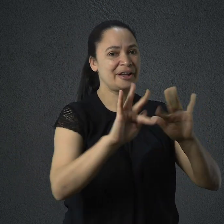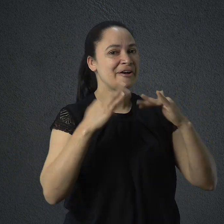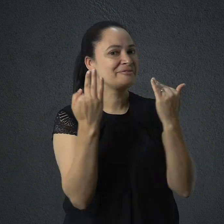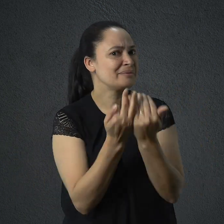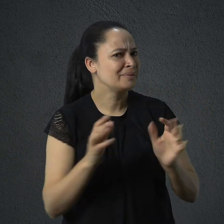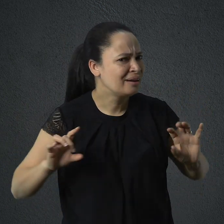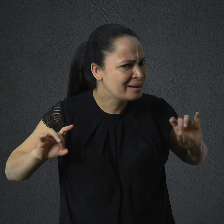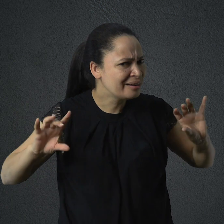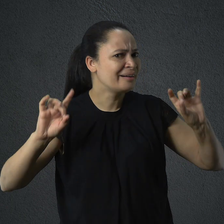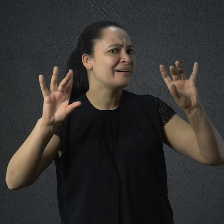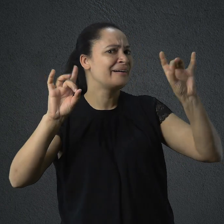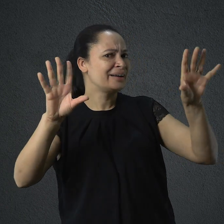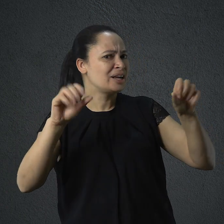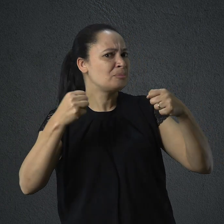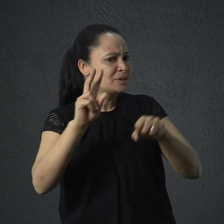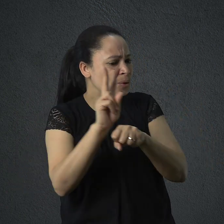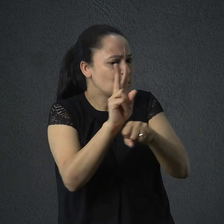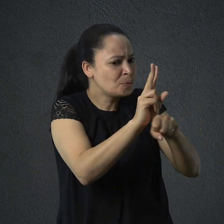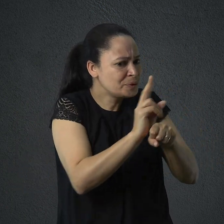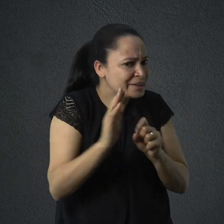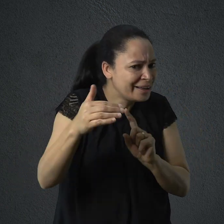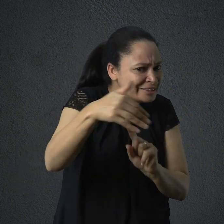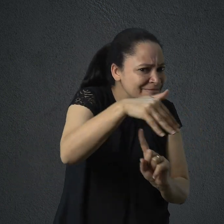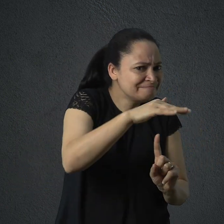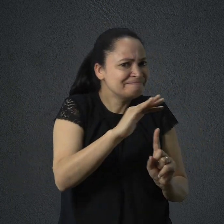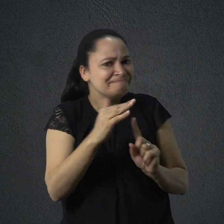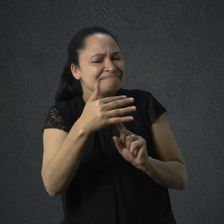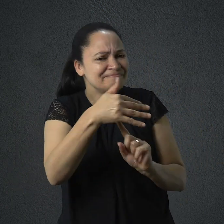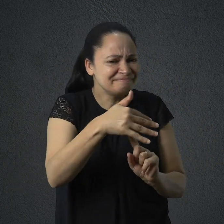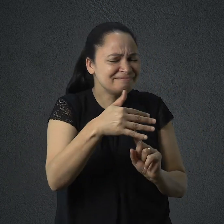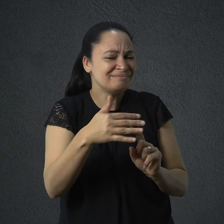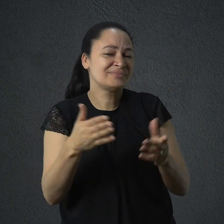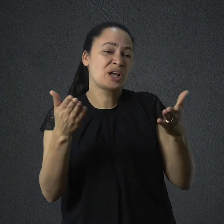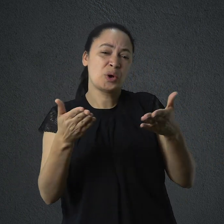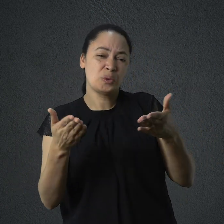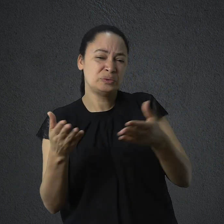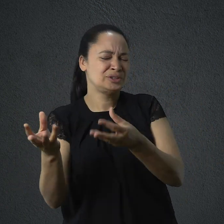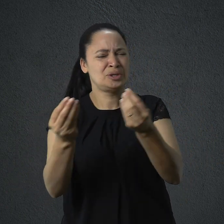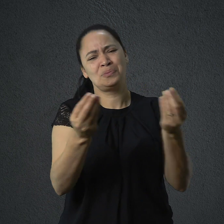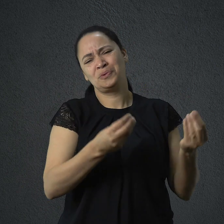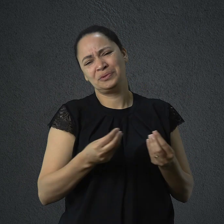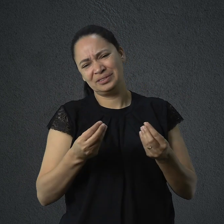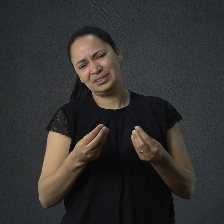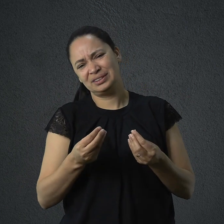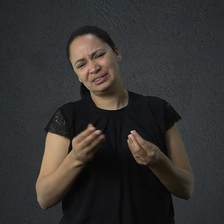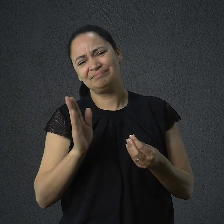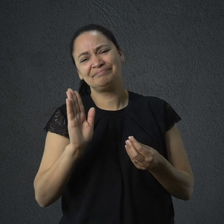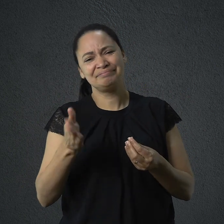que precisa ser protegida. Infelizmente, há muitas que sofrem com os resultados do mal semeado